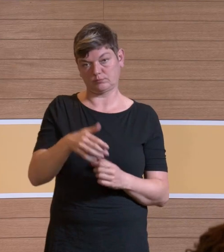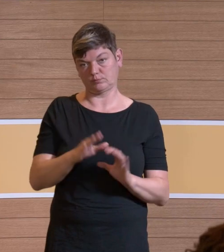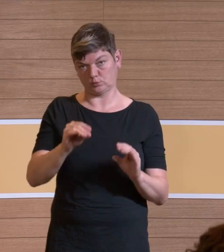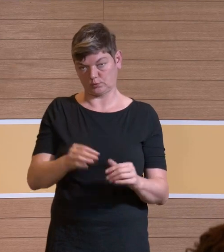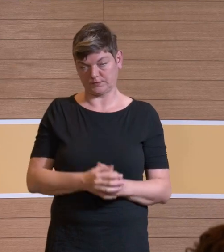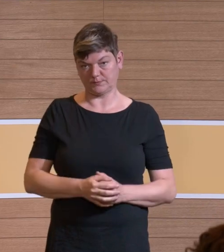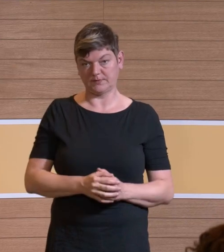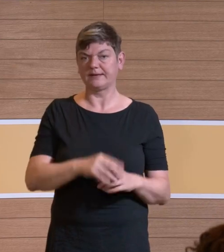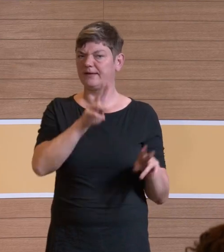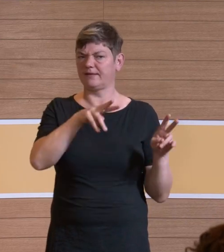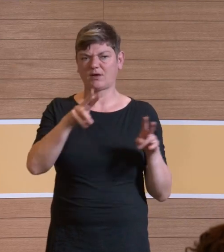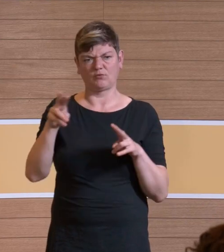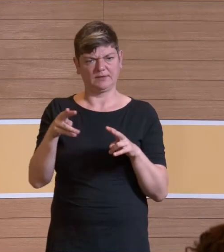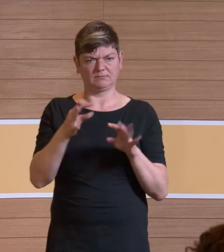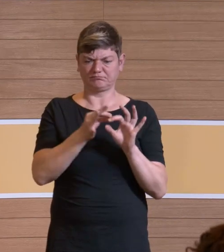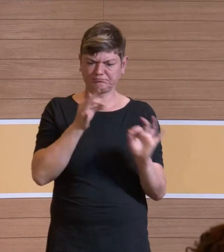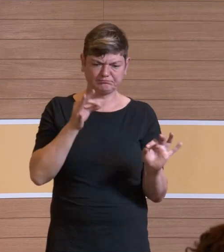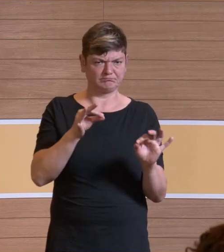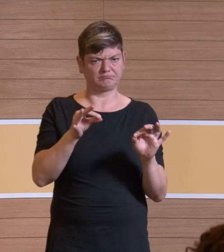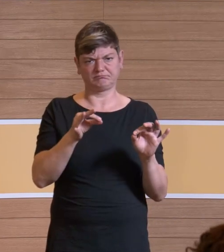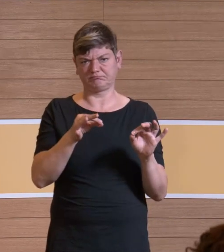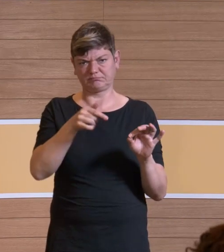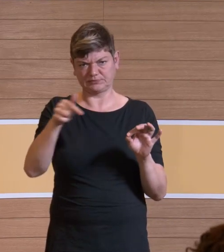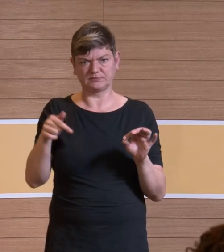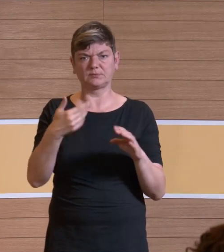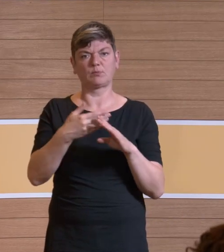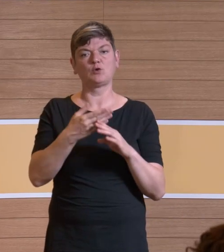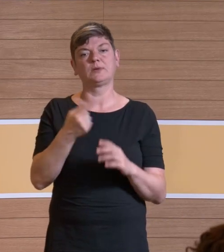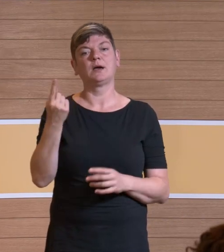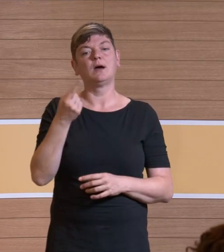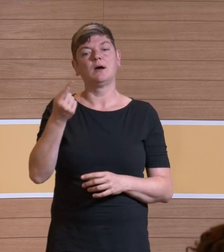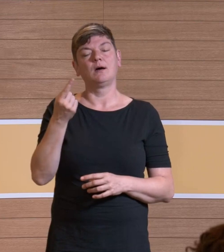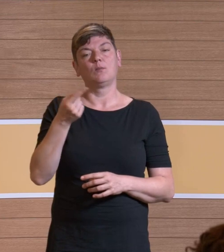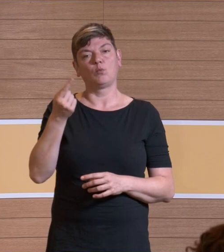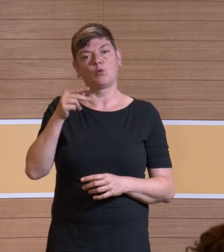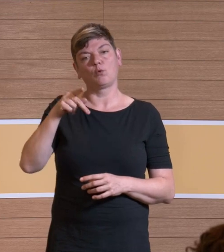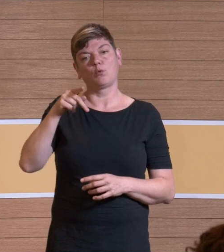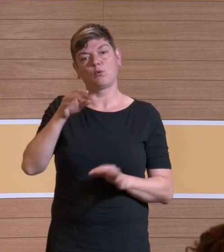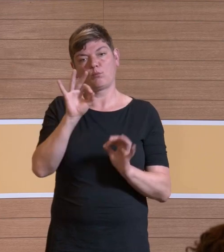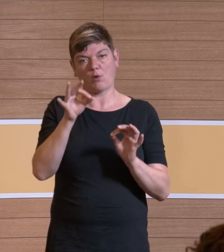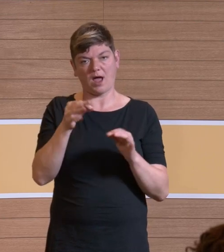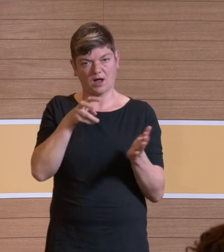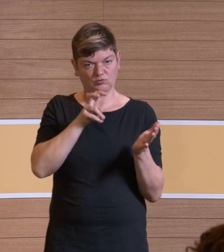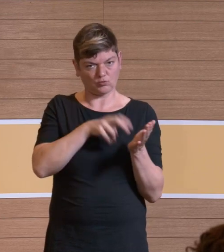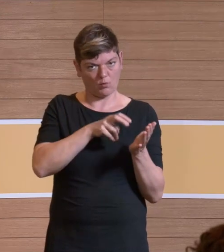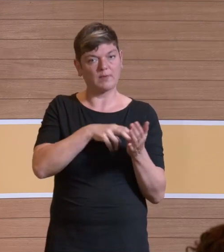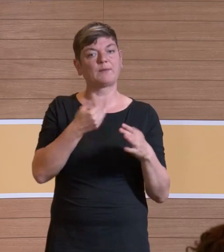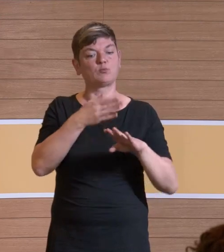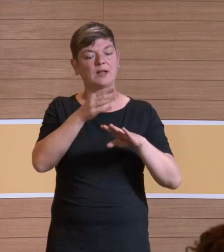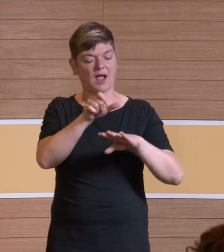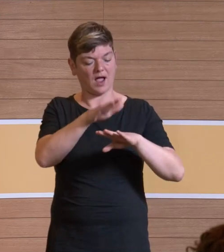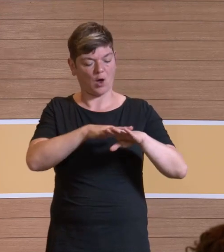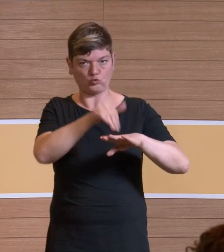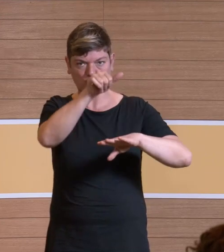Da gibt es ganz unterschiedlich von, zum Beispiel monopolaren Strom, kennen Sie vielleicht zum Schneiden, so klassischerweise der Hautschnitt